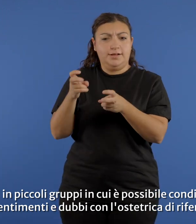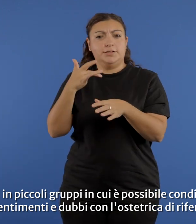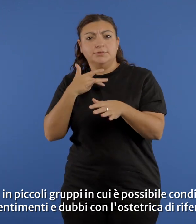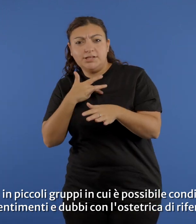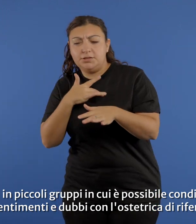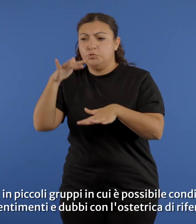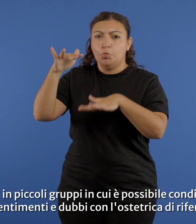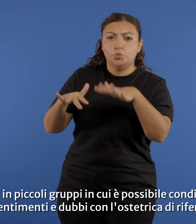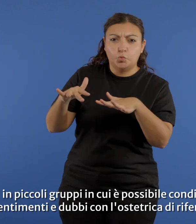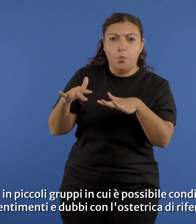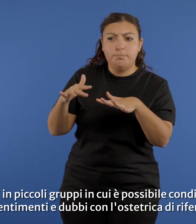dubbi con l'ostetrica di riferimento.